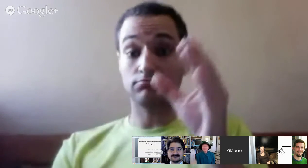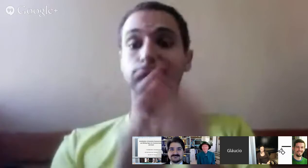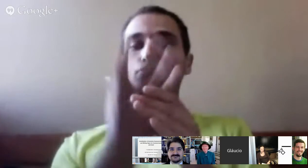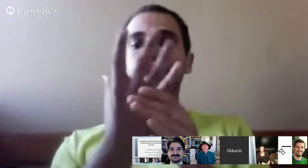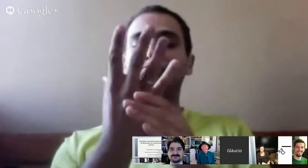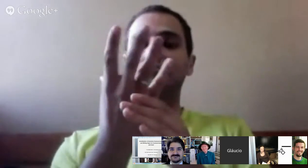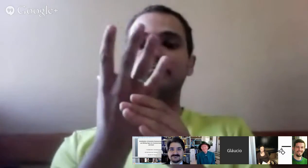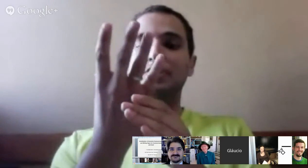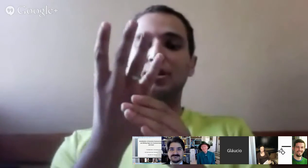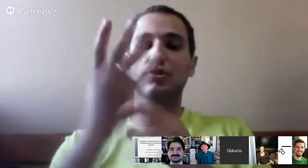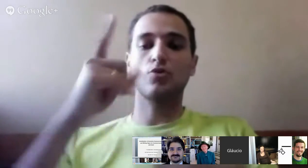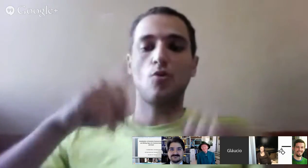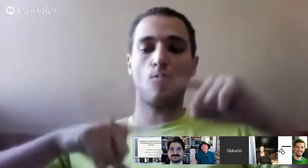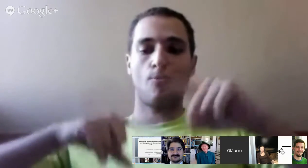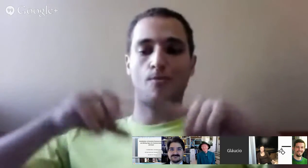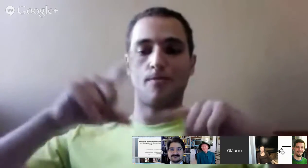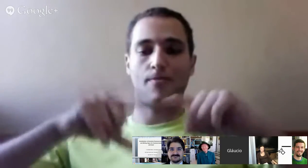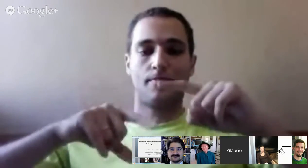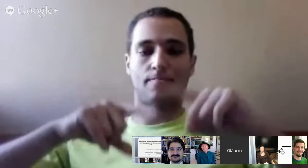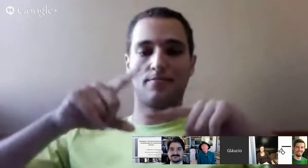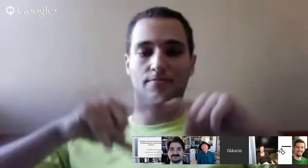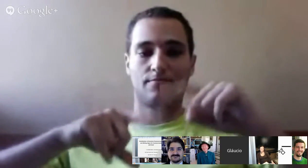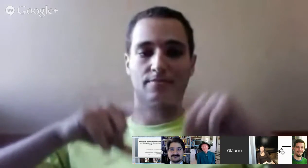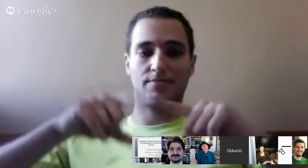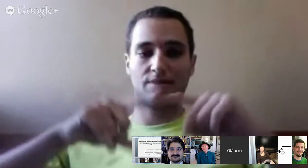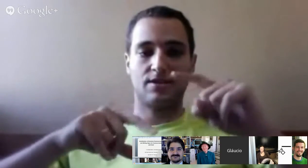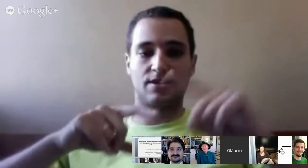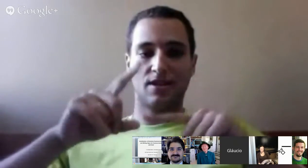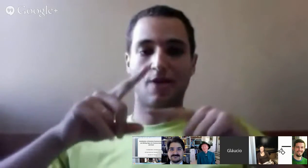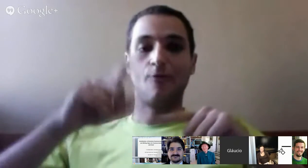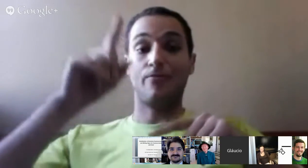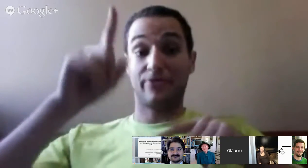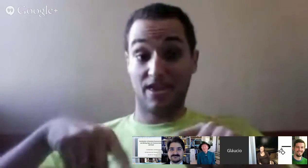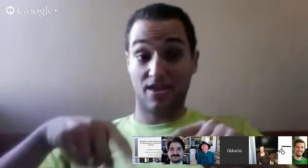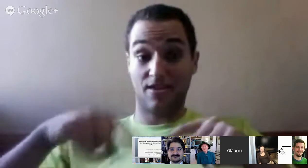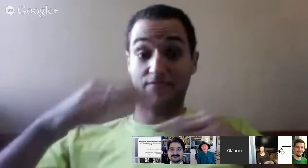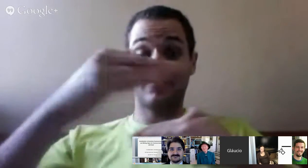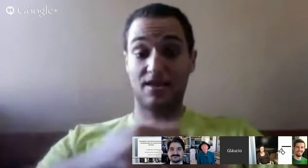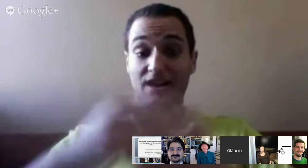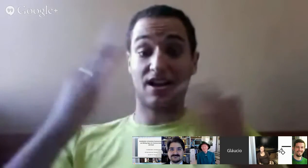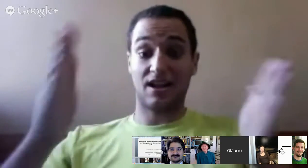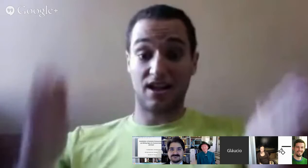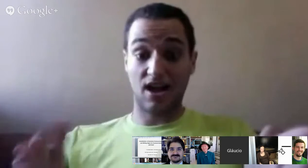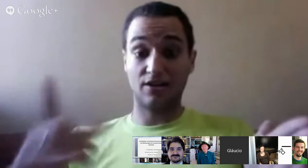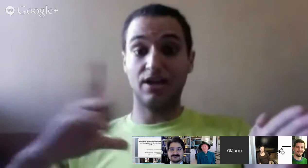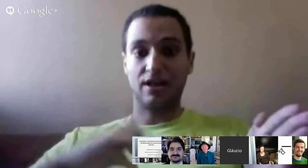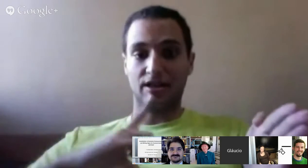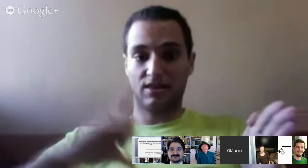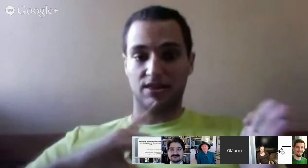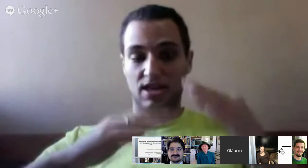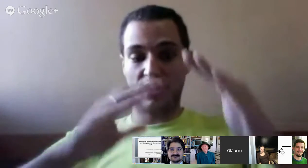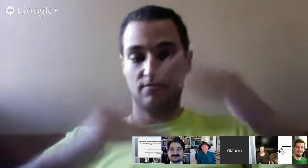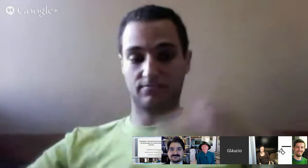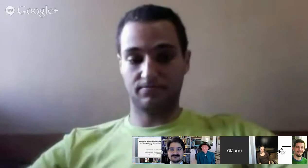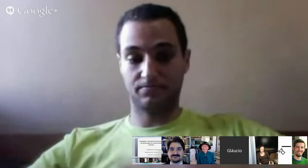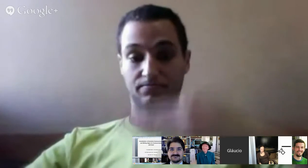caixas, nessas caixas de comunicação alternativas e adaptadas. Então, criamos essas caixas, esses